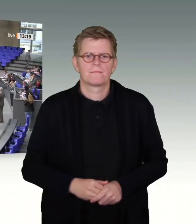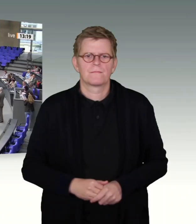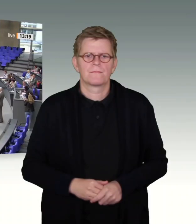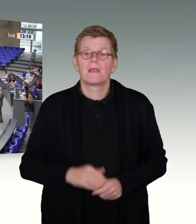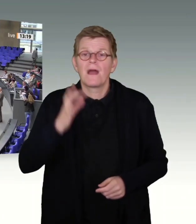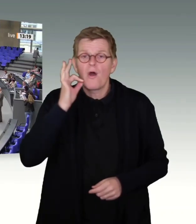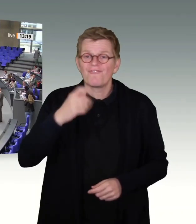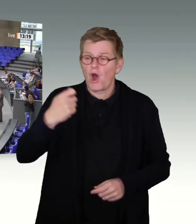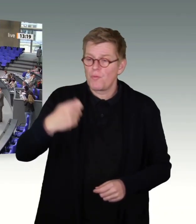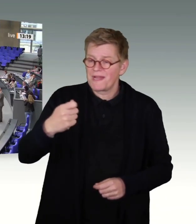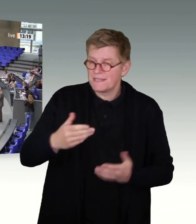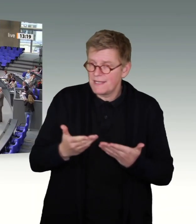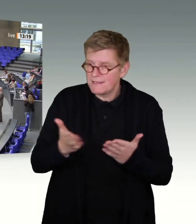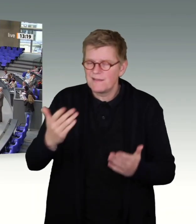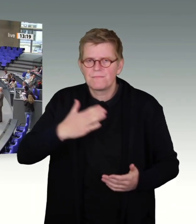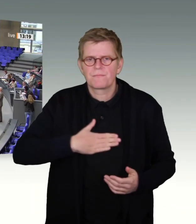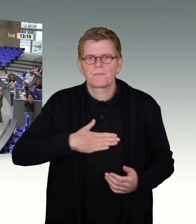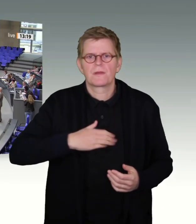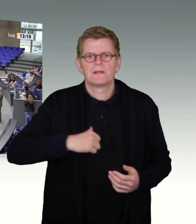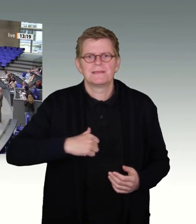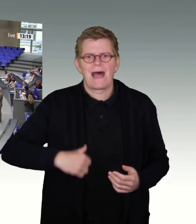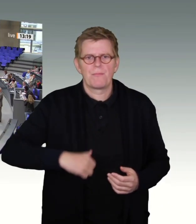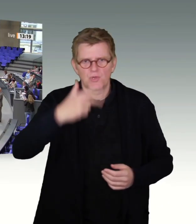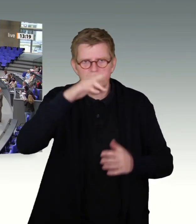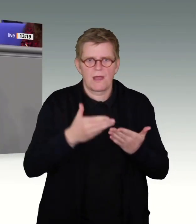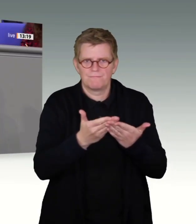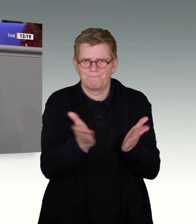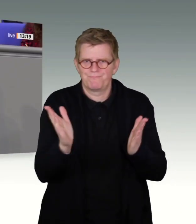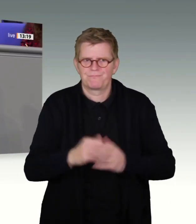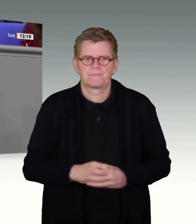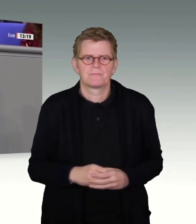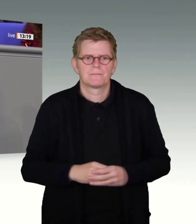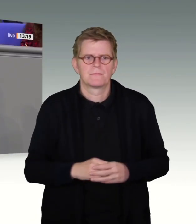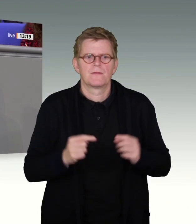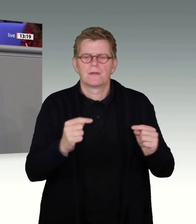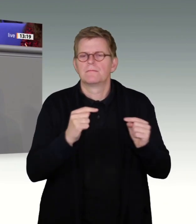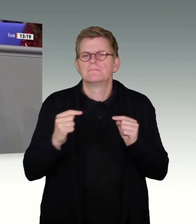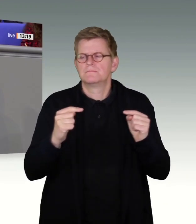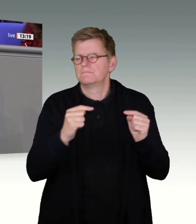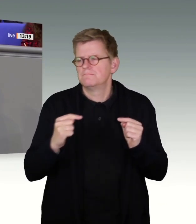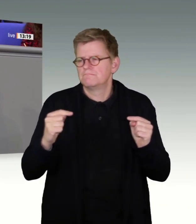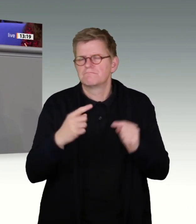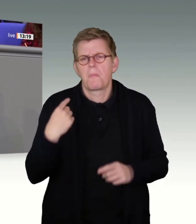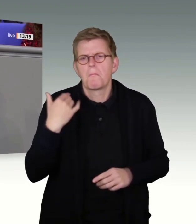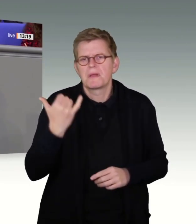Frau Präsidentin, meine Damen und Herren, ich denke, der bisherige Verlauf der Debatte erweist, dass wir uns alle zumindest in einem Punkt